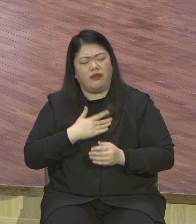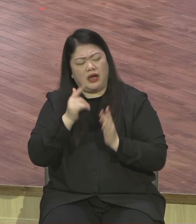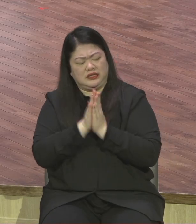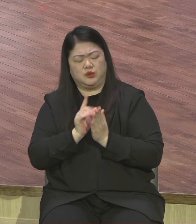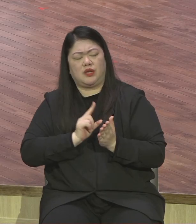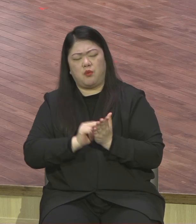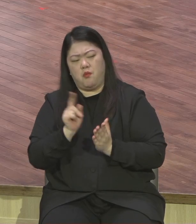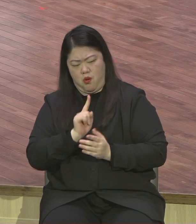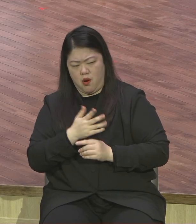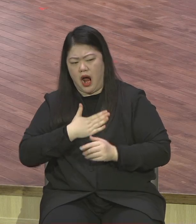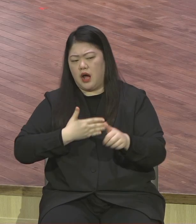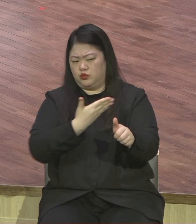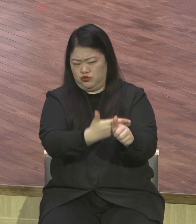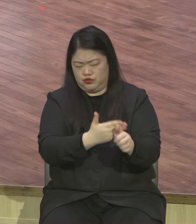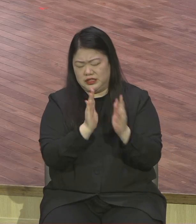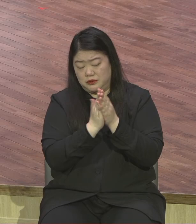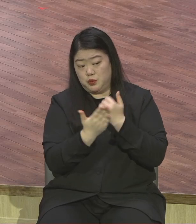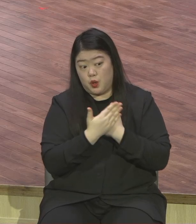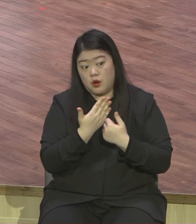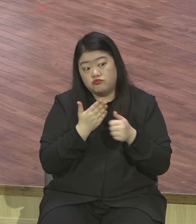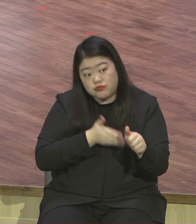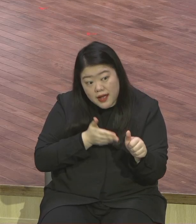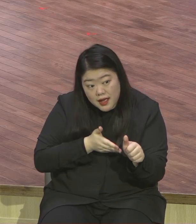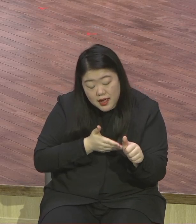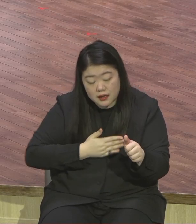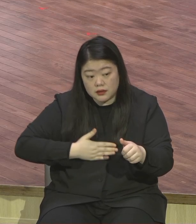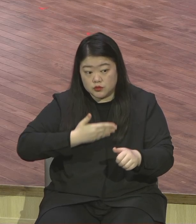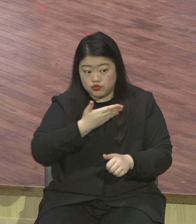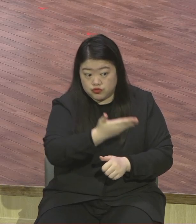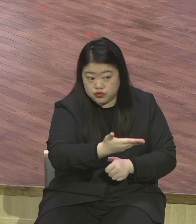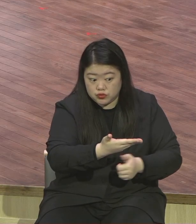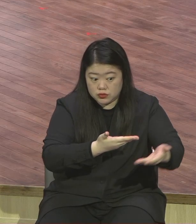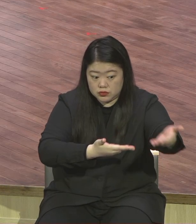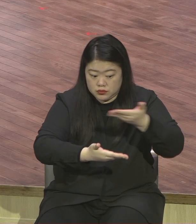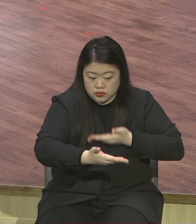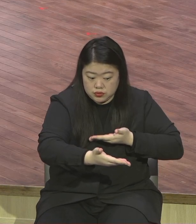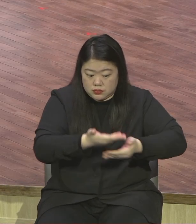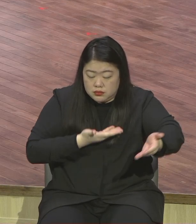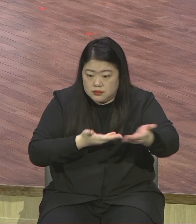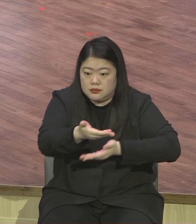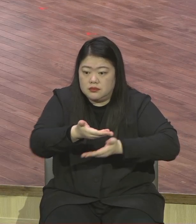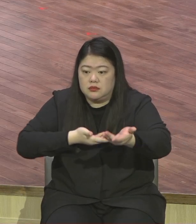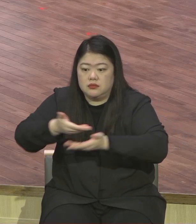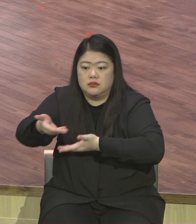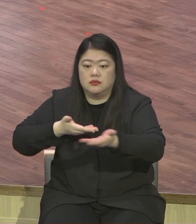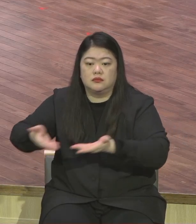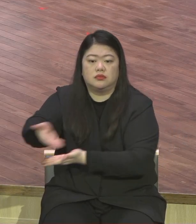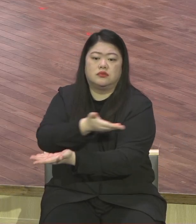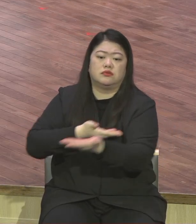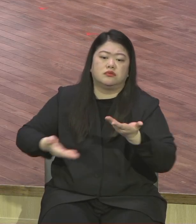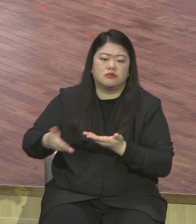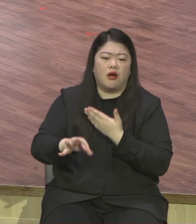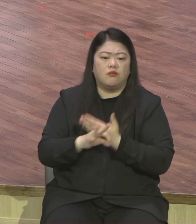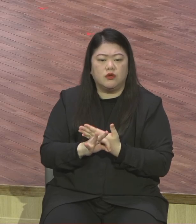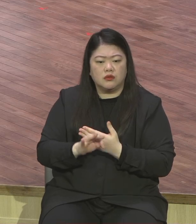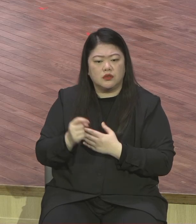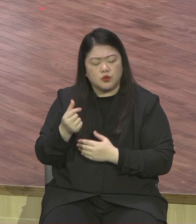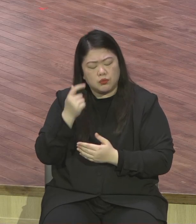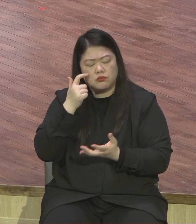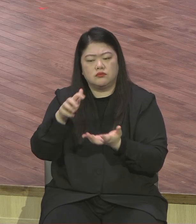누구에게 호소할 수 있고 누구에게 말할 수 있는 그런 대상만이 있어도 힘이 덜 들거든요 그런 대상이 되어주고